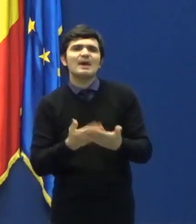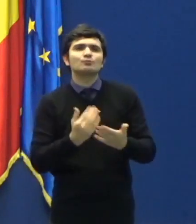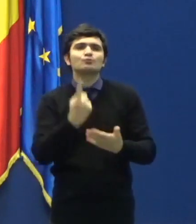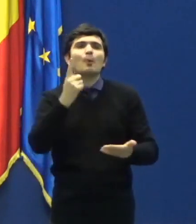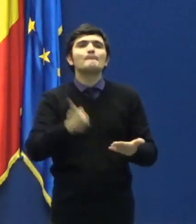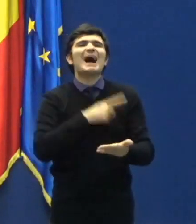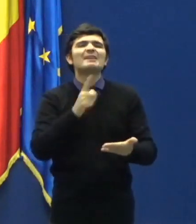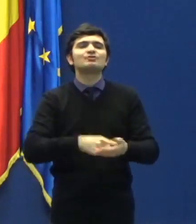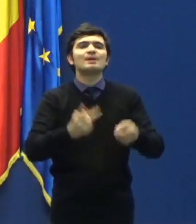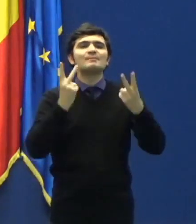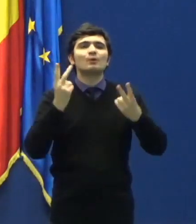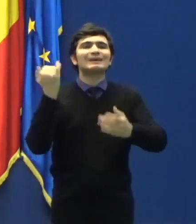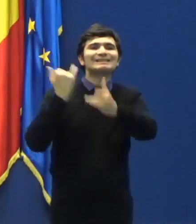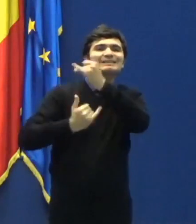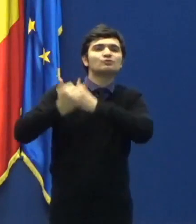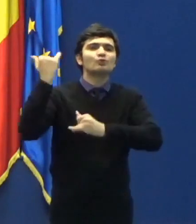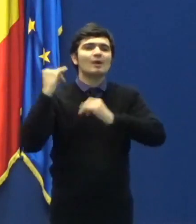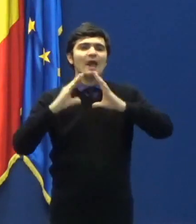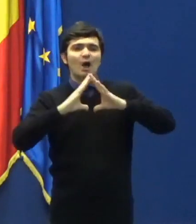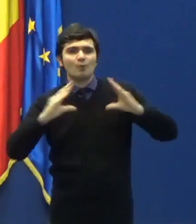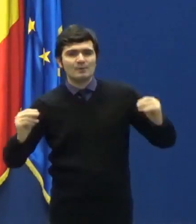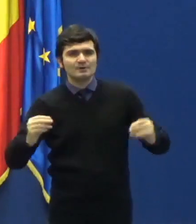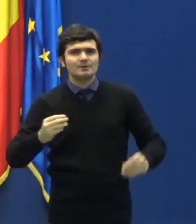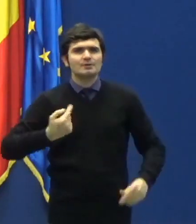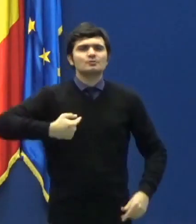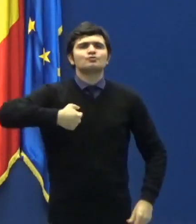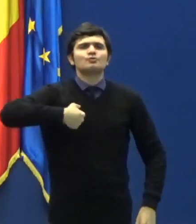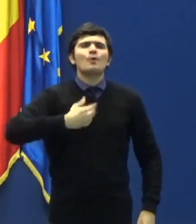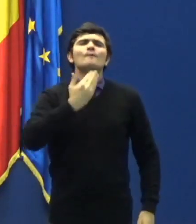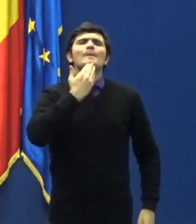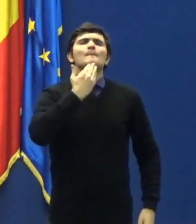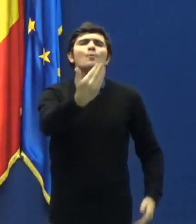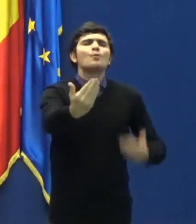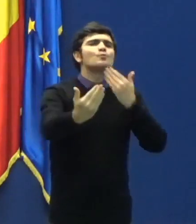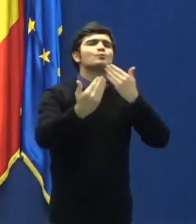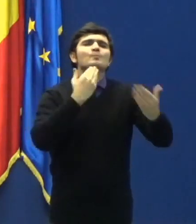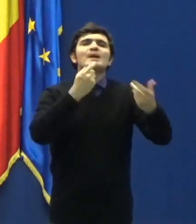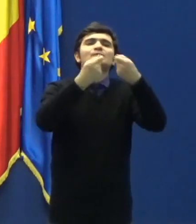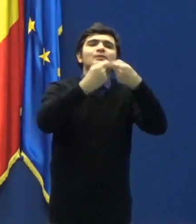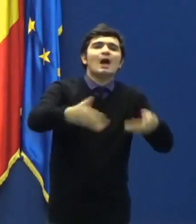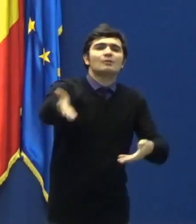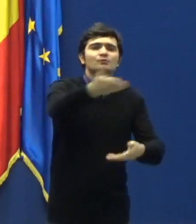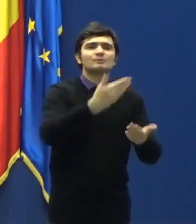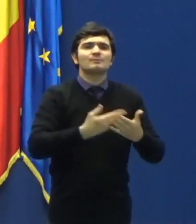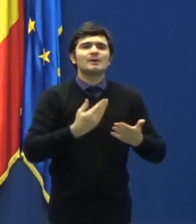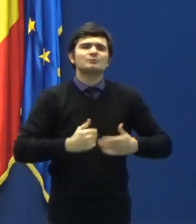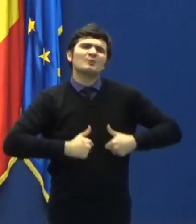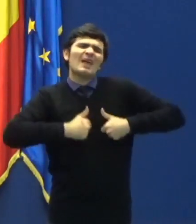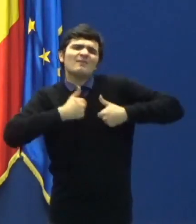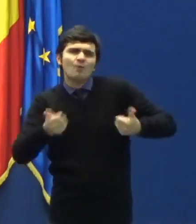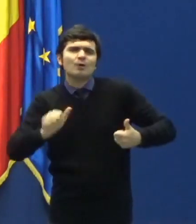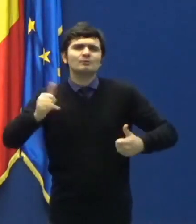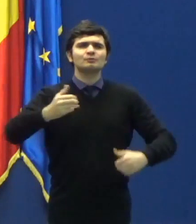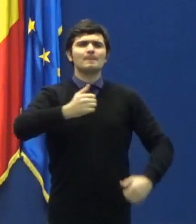Vă mulțumesc tuturor pentru efort, pentru dăruire și patriotism.